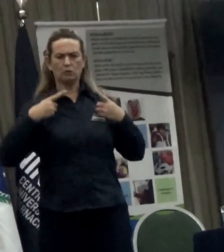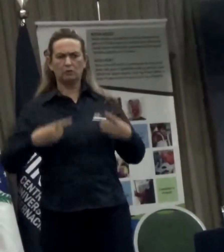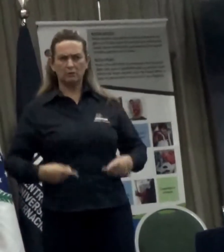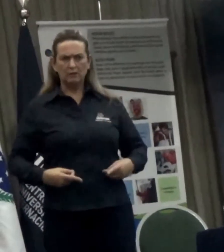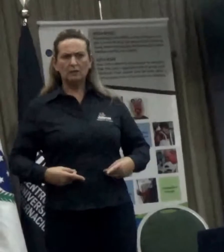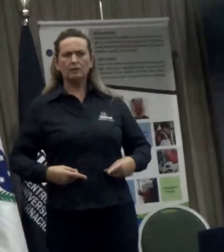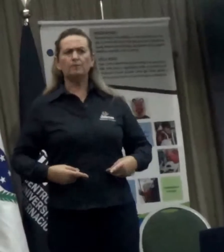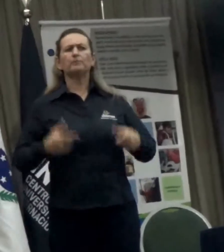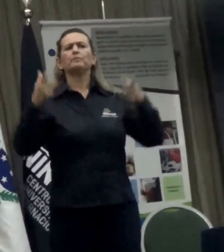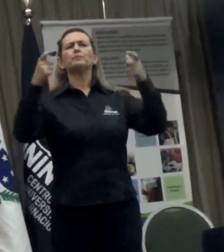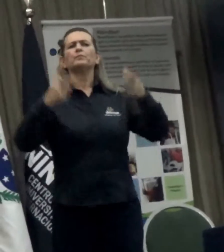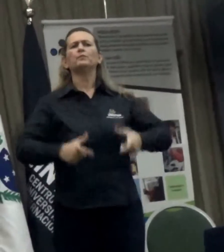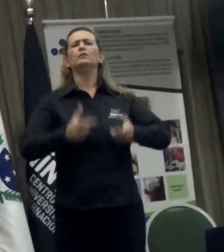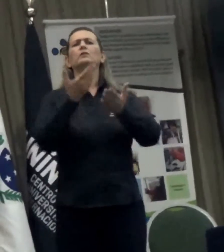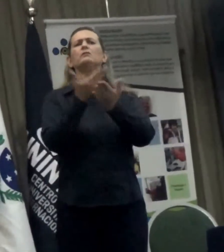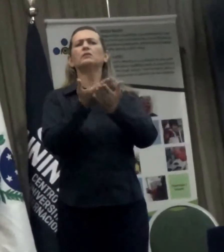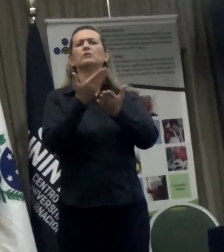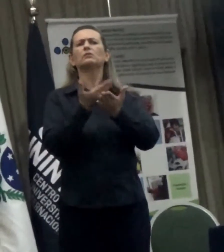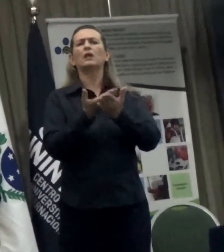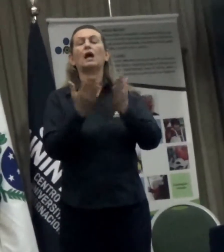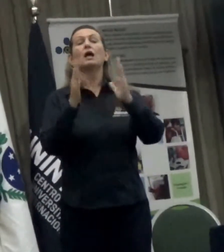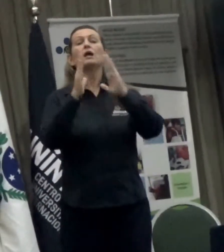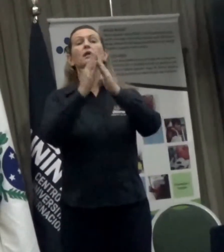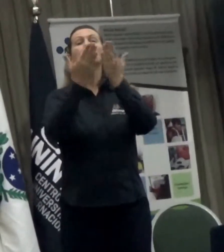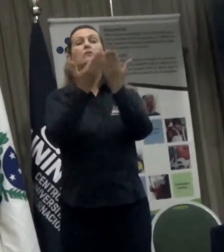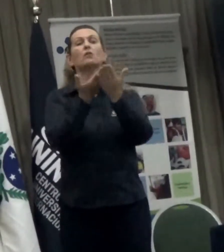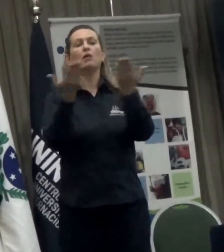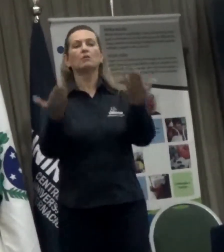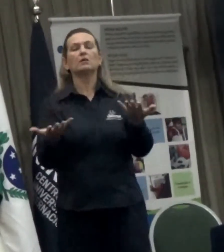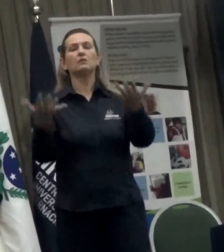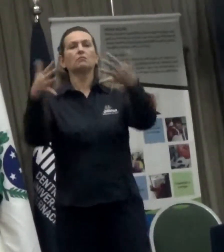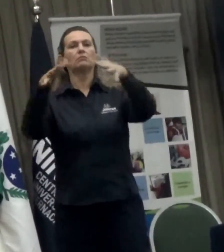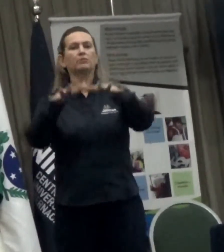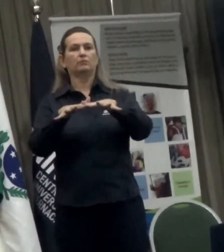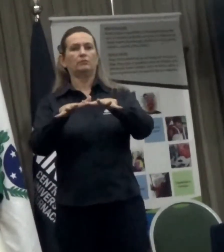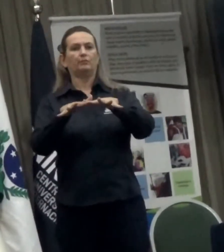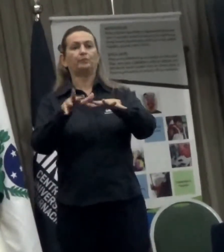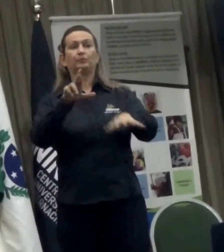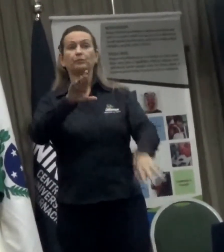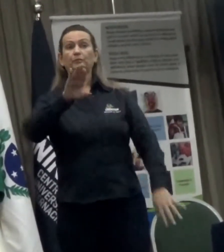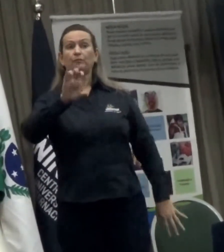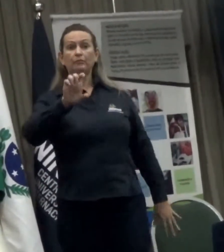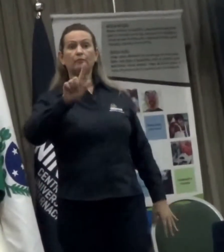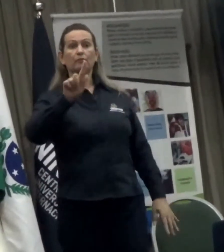Porque os direitos humanos se pautam pelo princípio da evolução,